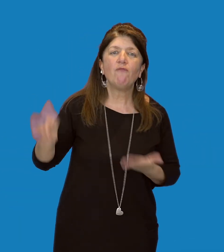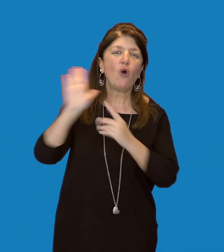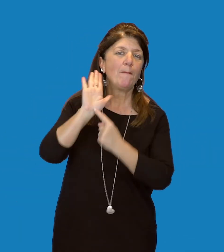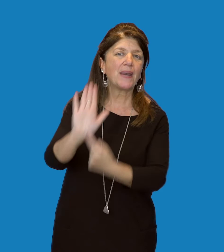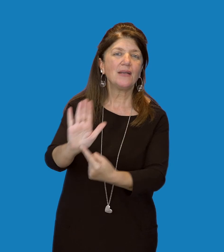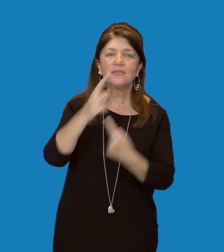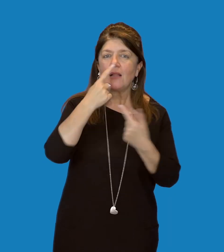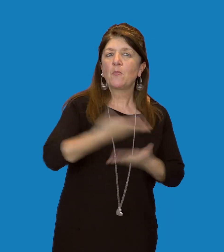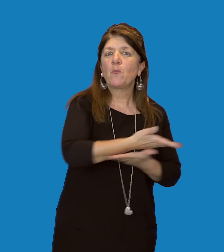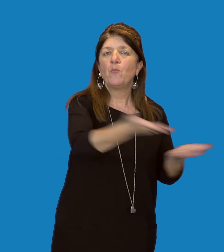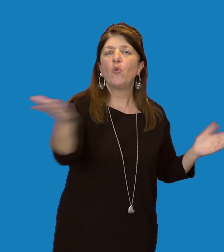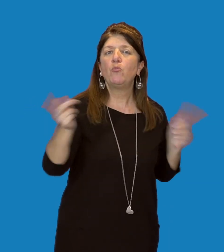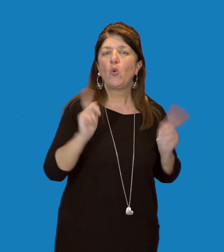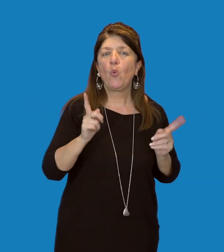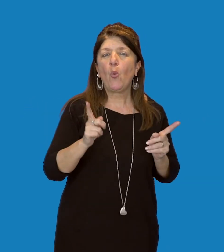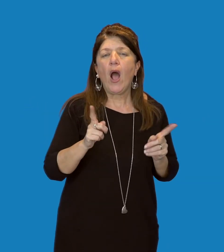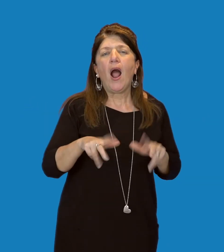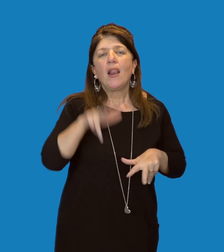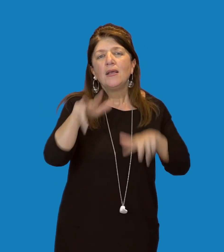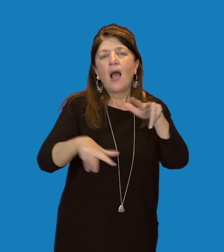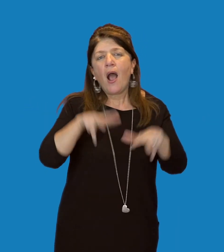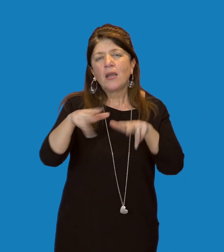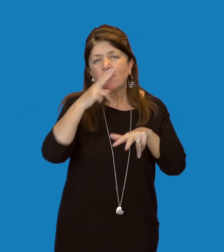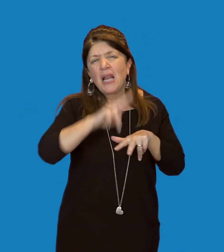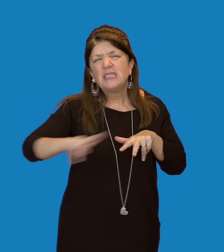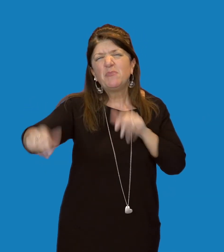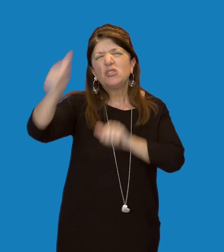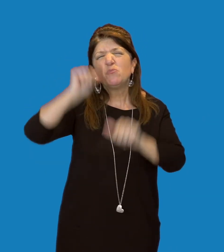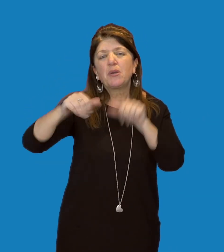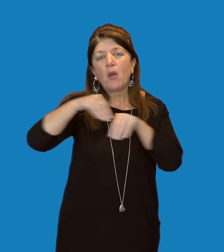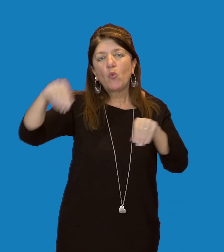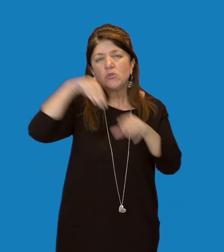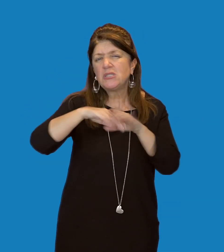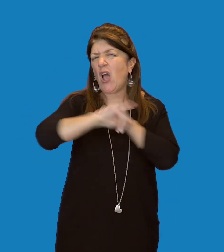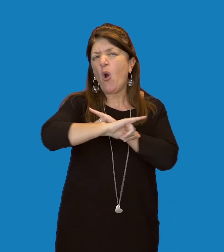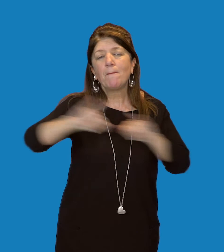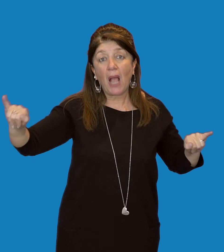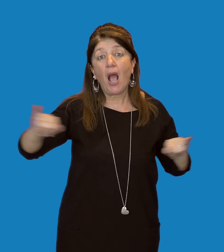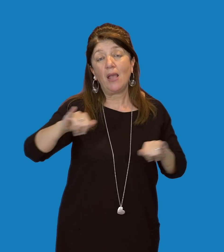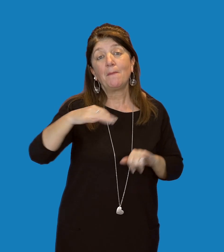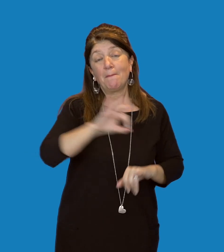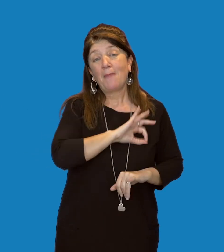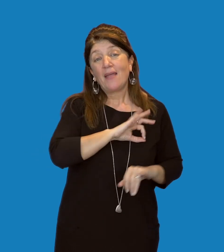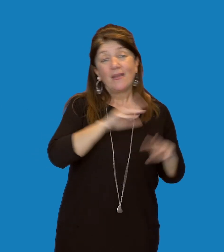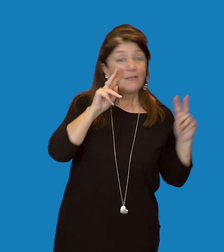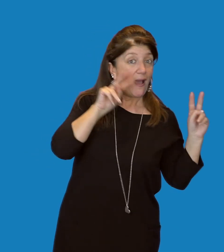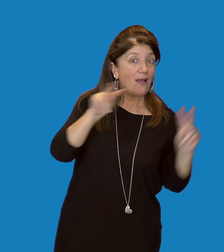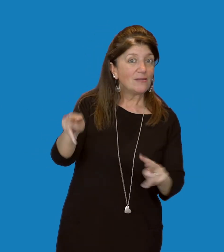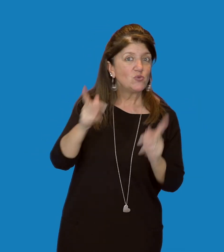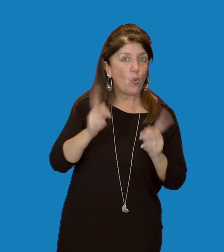esemplari di specie mai esposte prima in museo e meritevoli d'attenzione, come la bella tigre, il grande